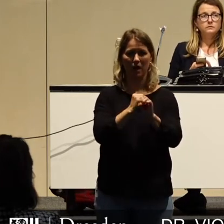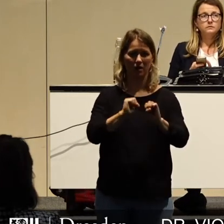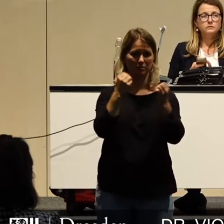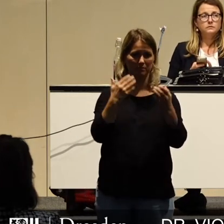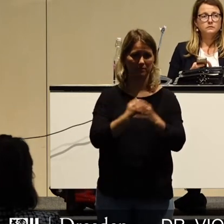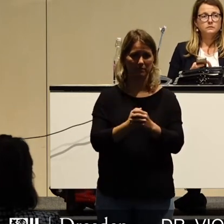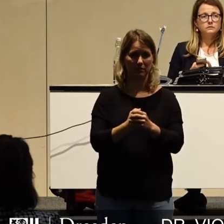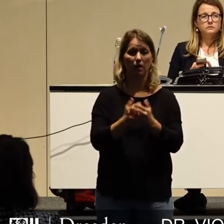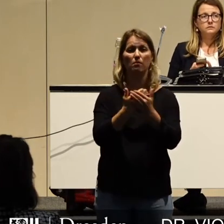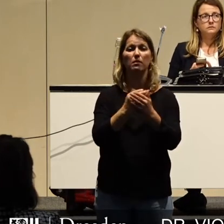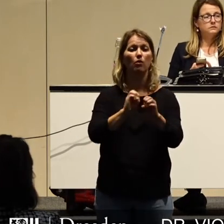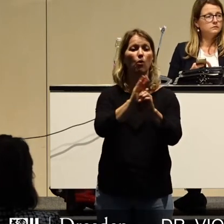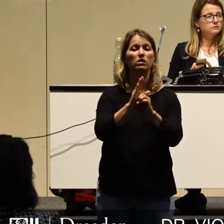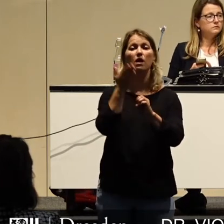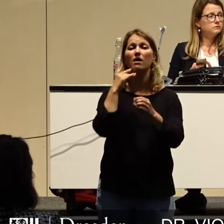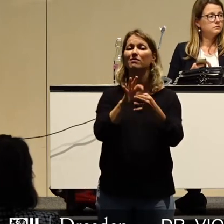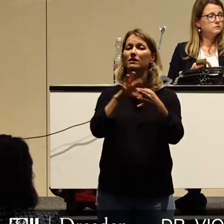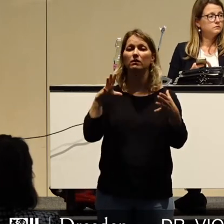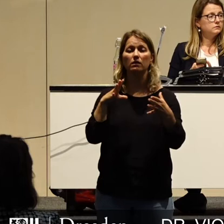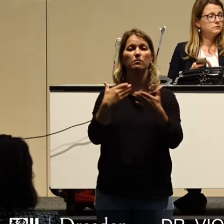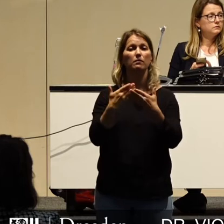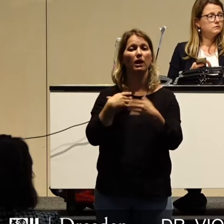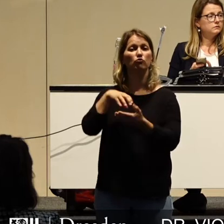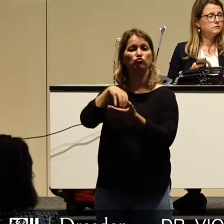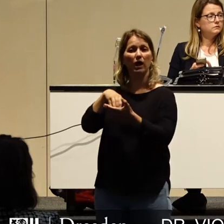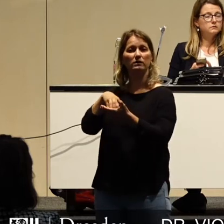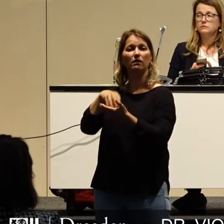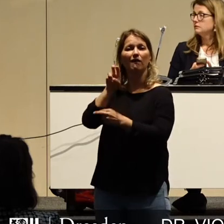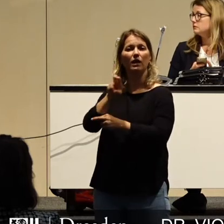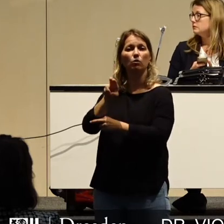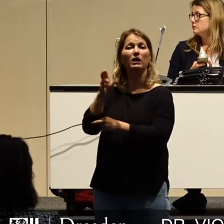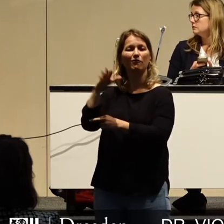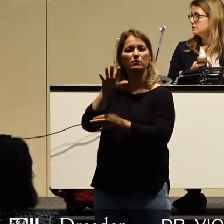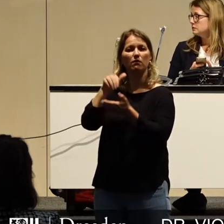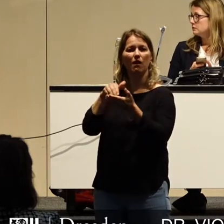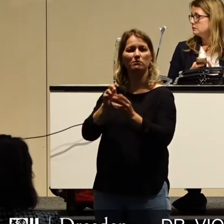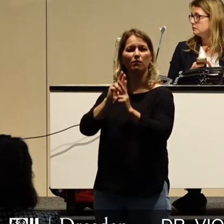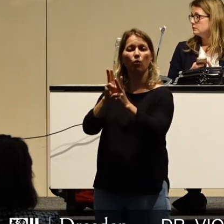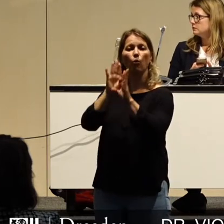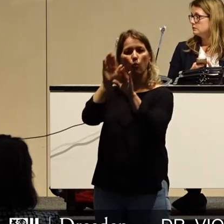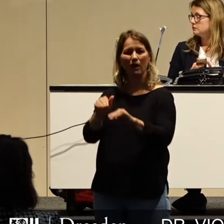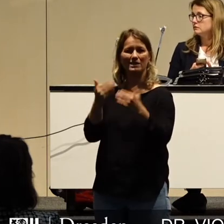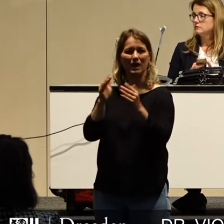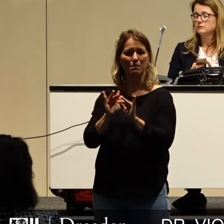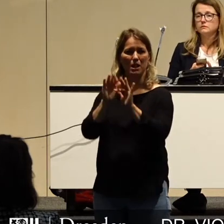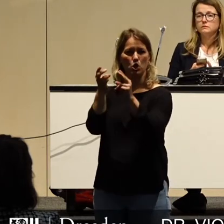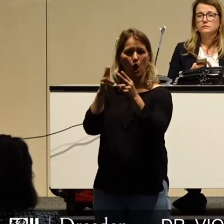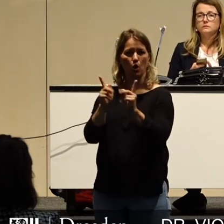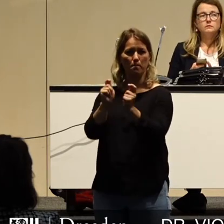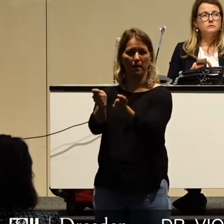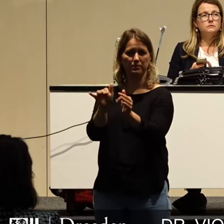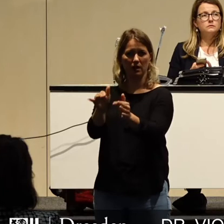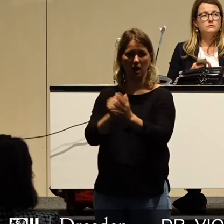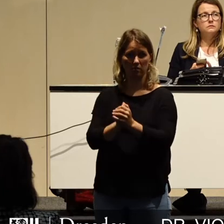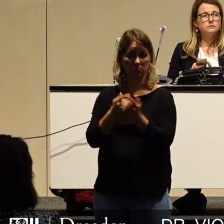unabhängig von Corona haben wir dem städtischen Klinikum Kassenkredite in Höhe von 10 Millionen Euro bewilligt. Das Klinikum wird auch, das